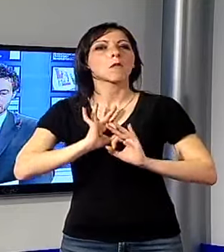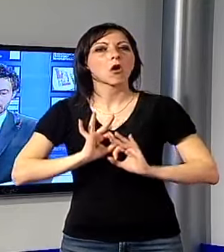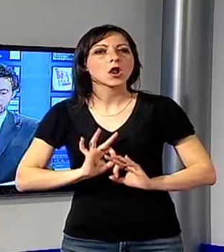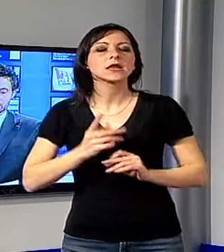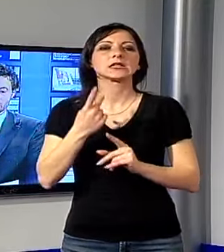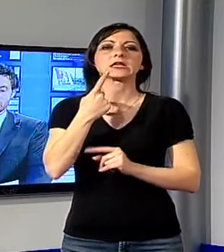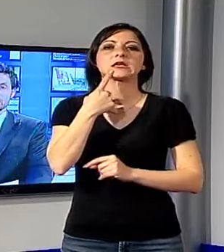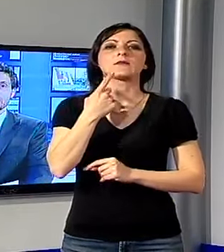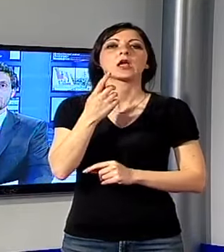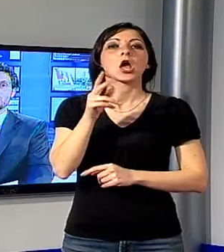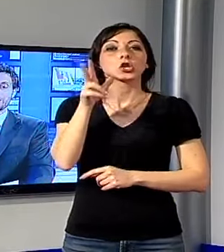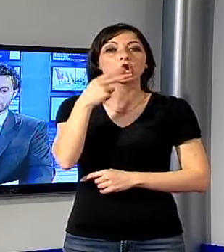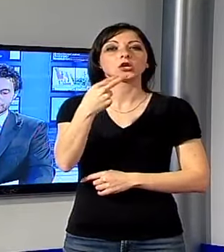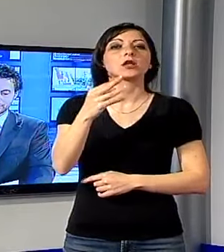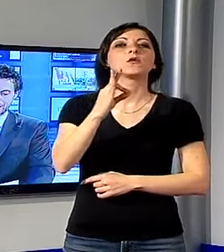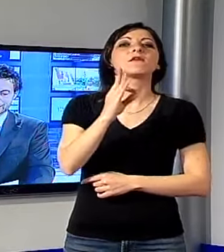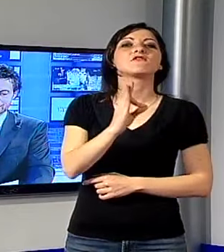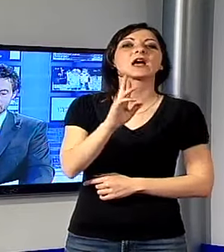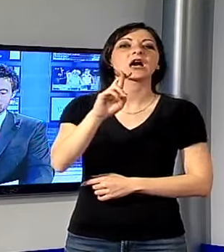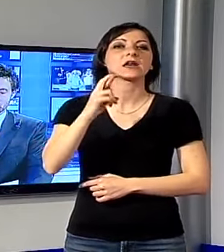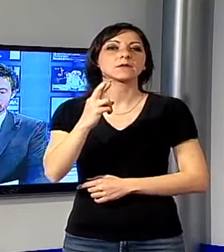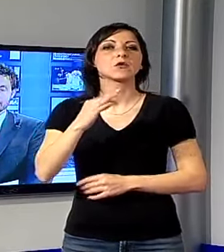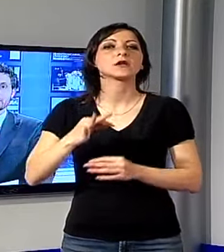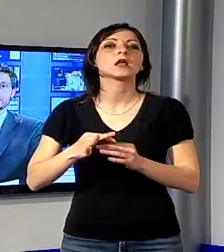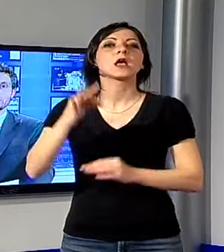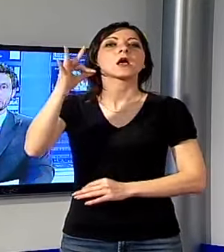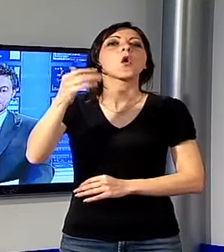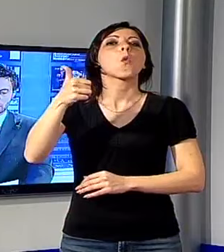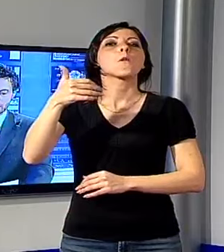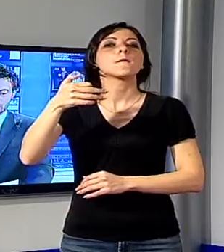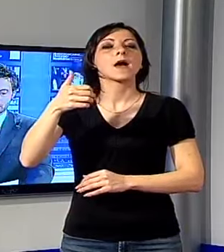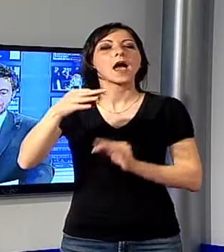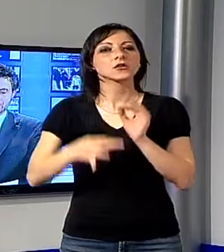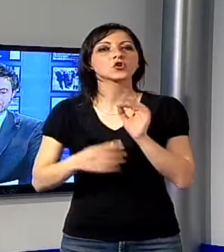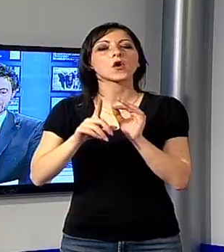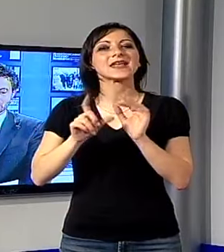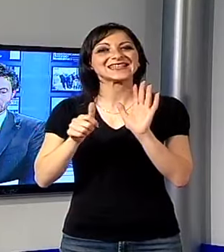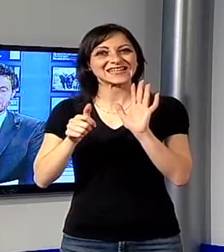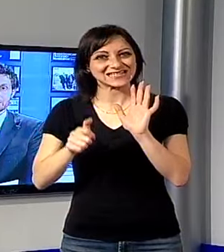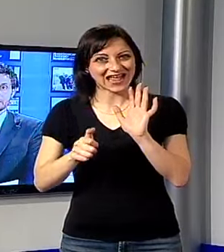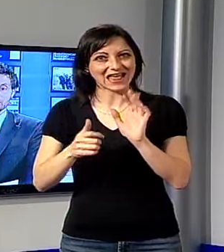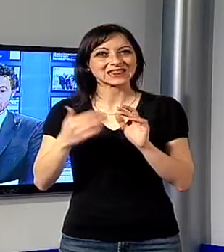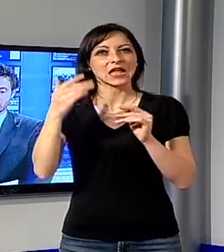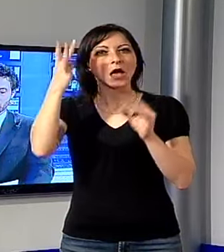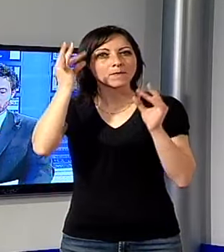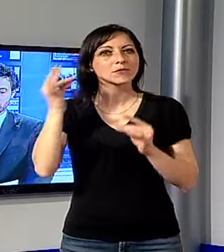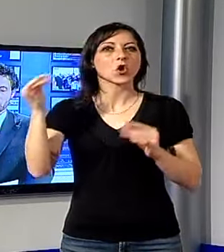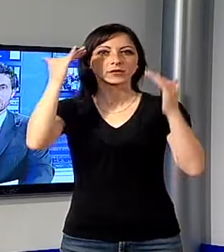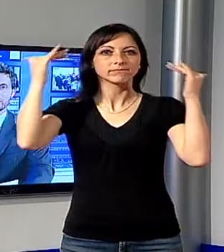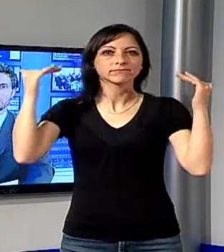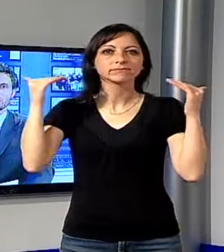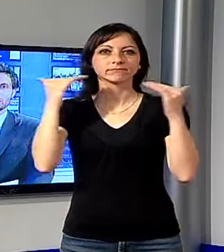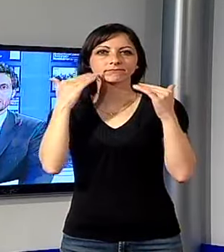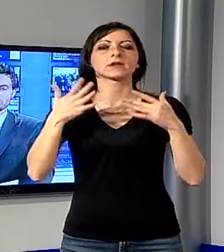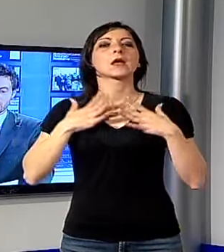'ordine Franca Remorini, un metro e sessanta, capelli biondi a caschetto, al momento della scomparsa indossava dei pantaloni marroni e una